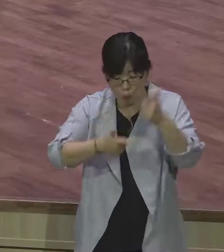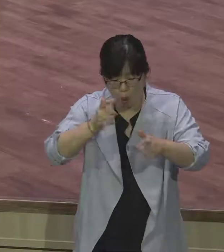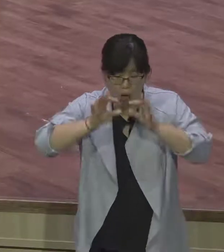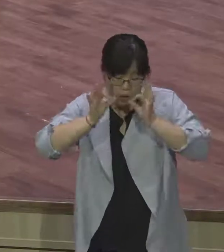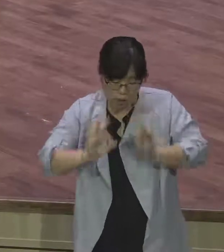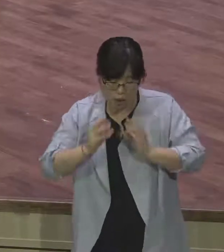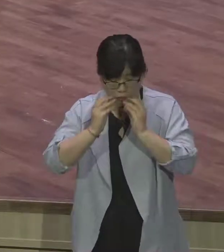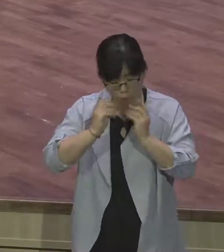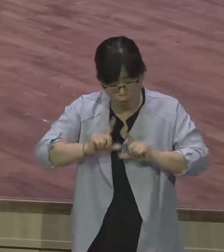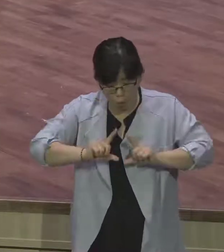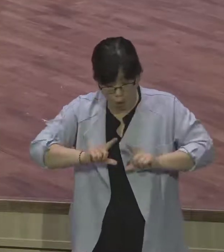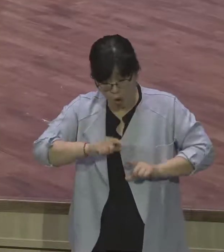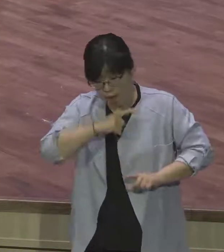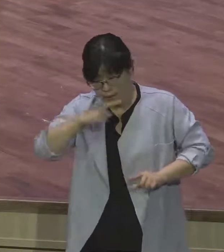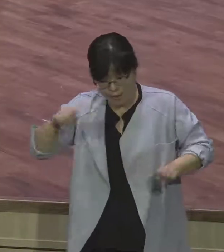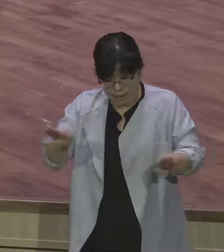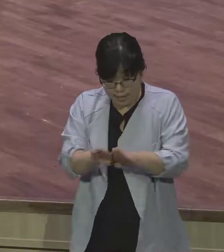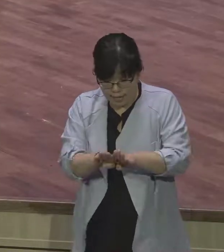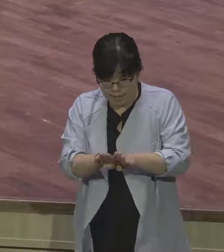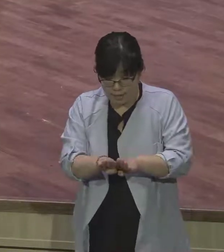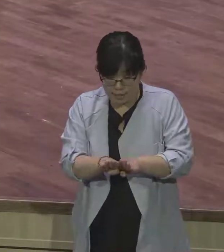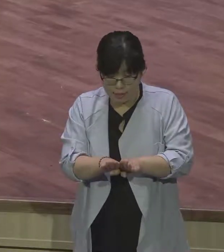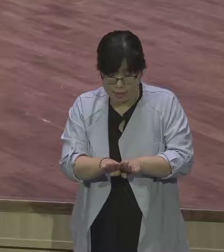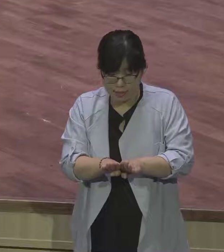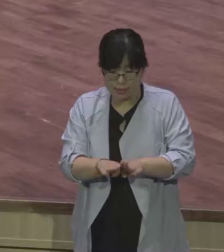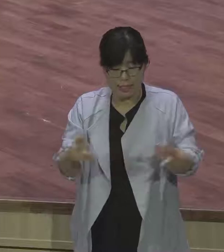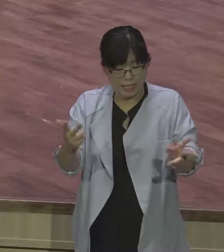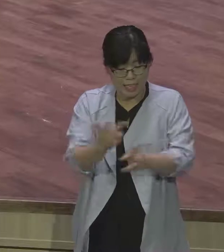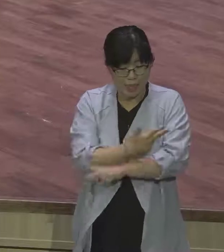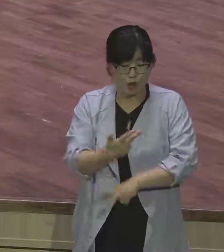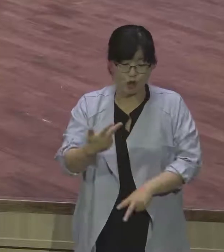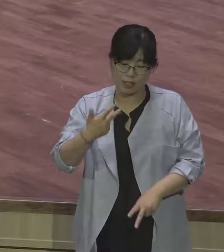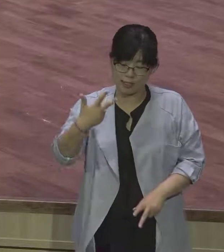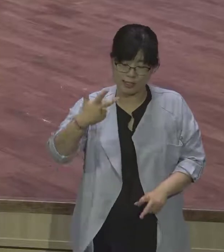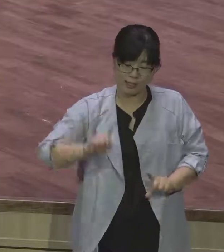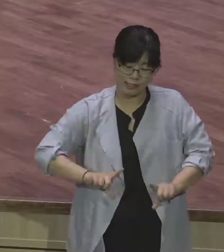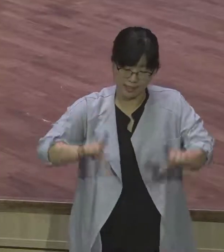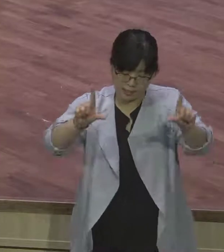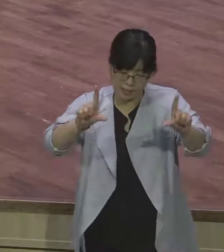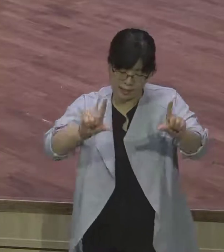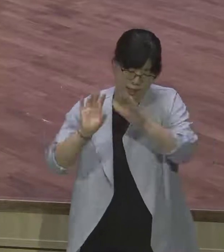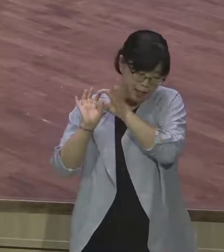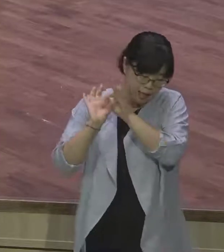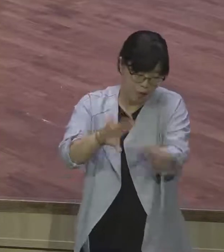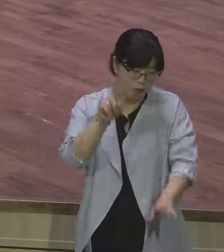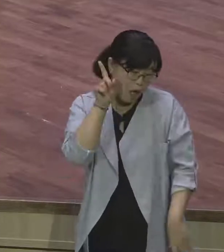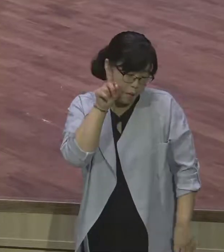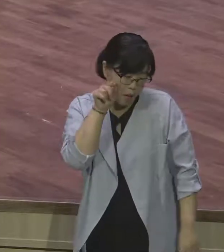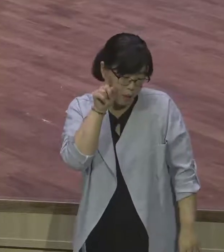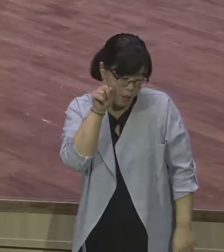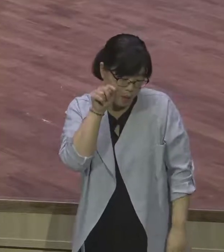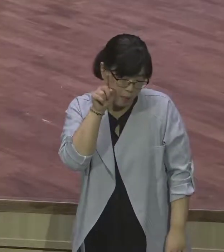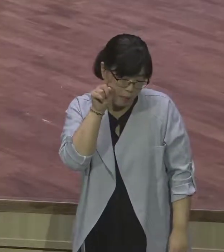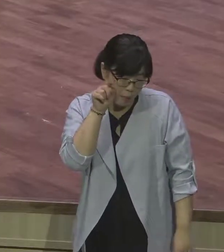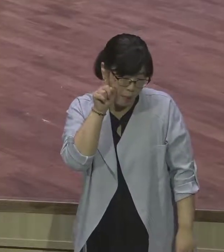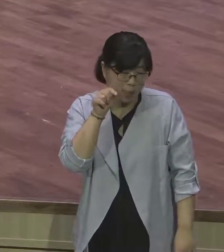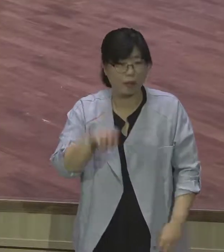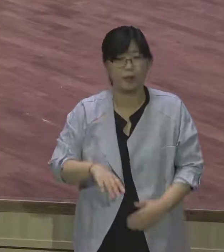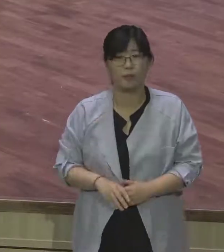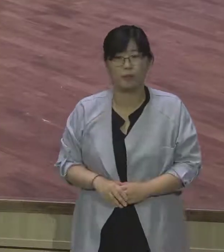회사 갔다가 와서 저녁 먹고 한 시간 쉬고 가면 그냥 바로 가는 거죠. 교회로